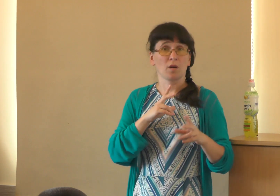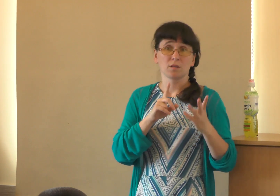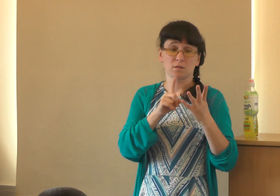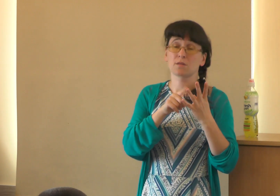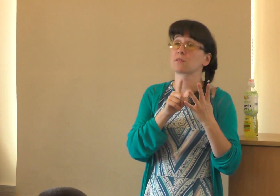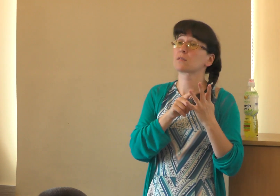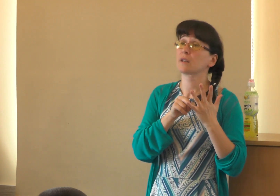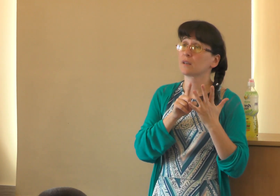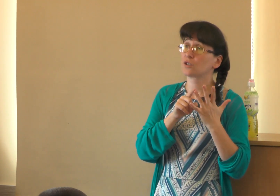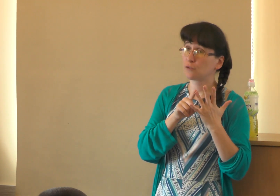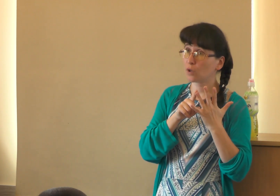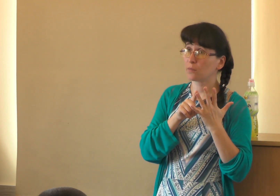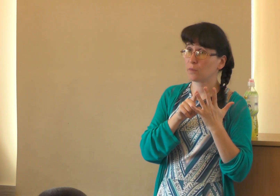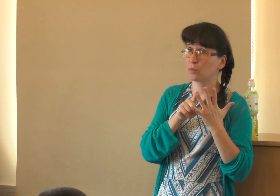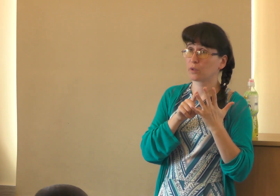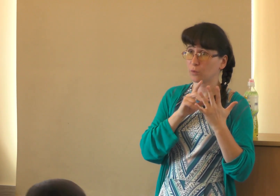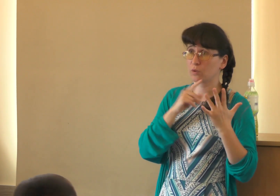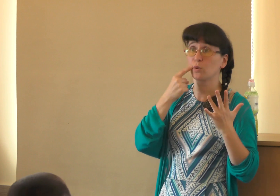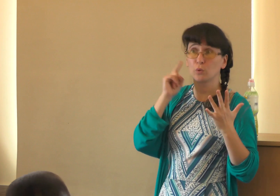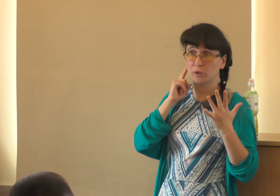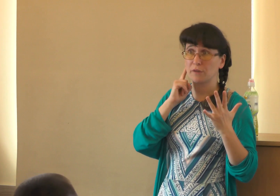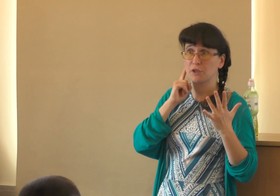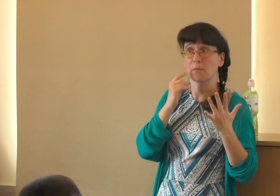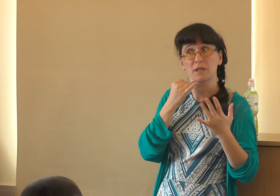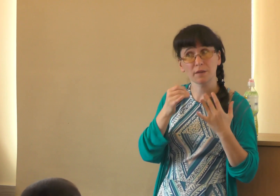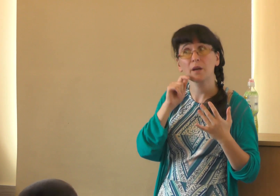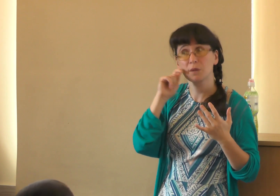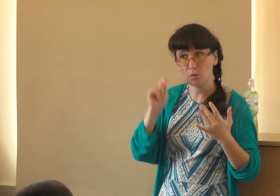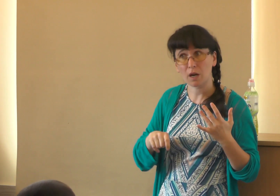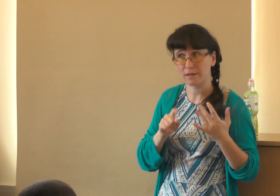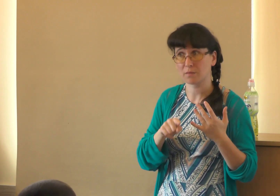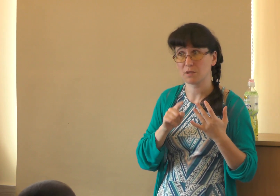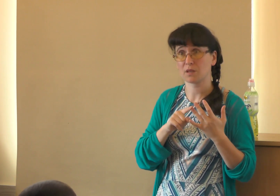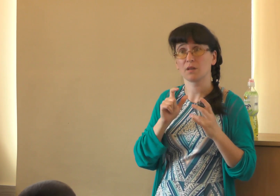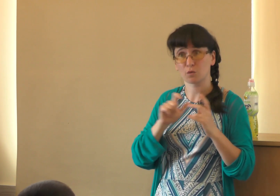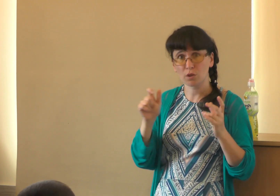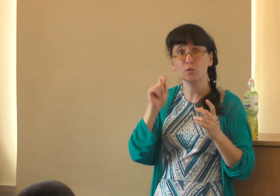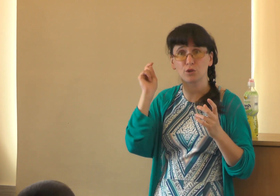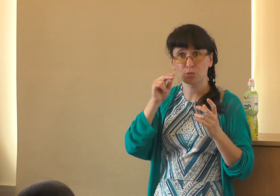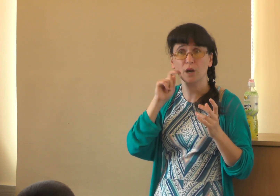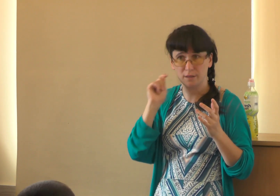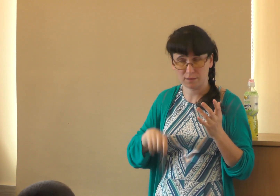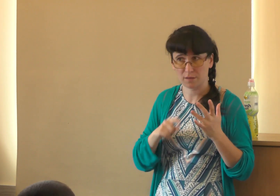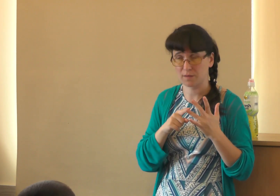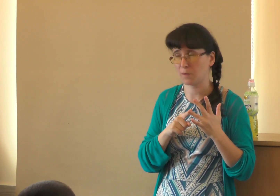Но с четвертым ребенком, то есть с глухой девочкой, мы разговариваем на украинском языке. Она в школе учит украинский язык.